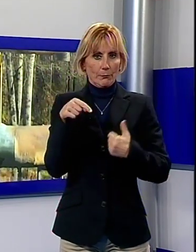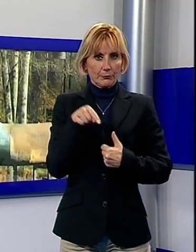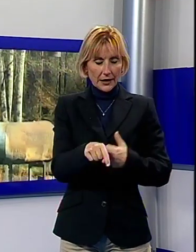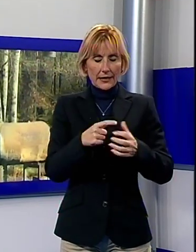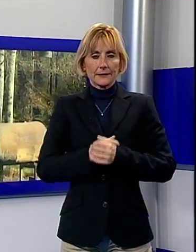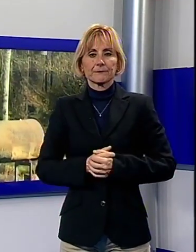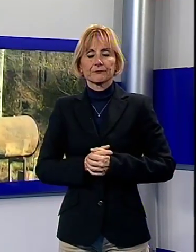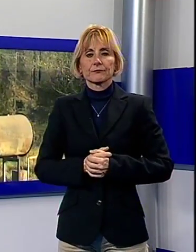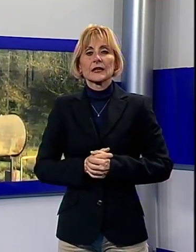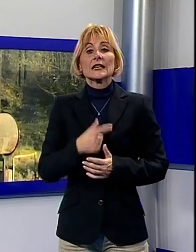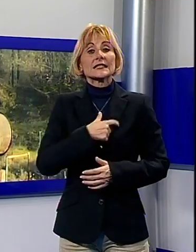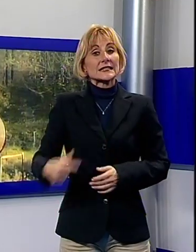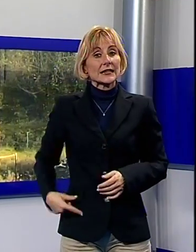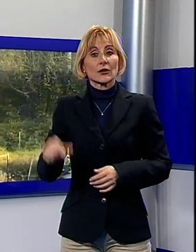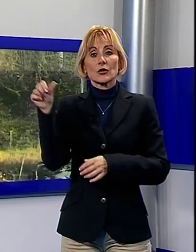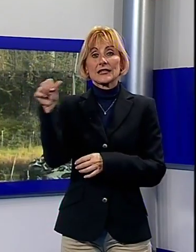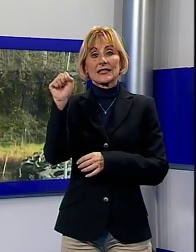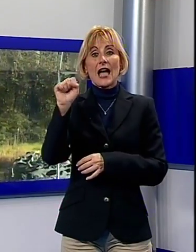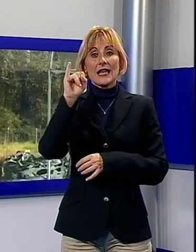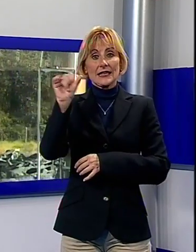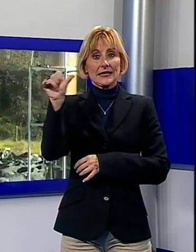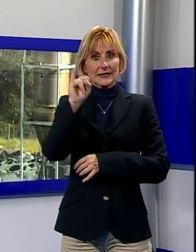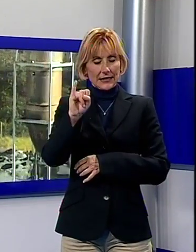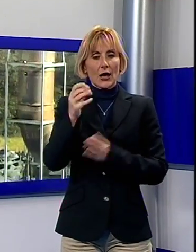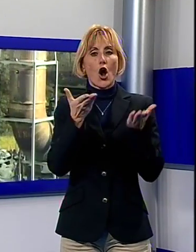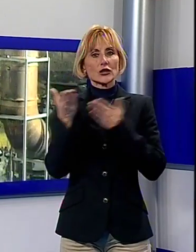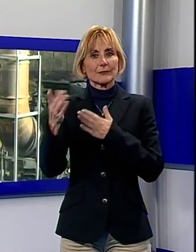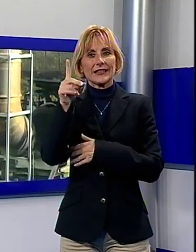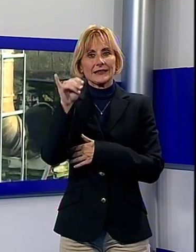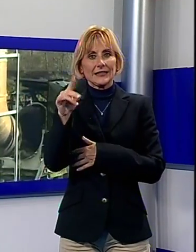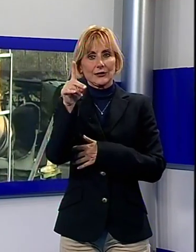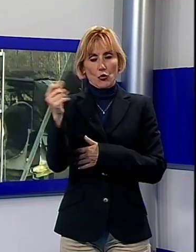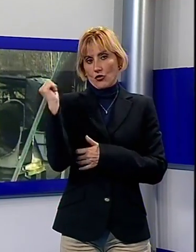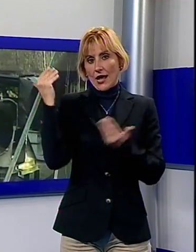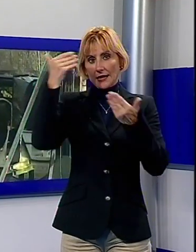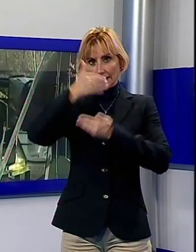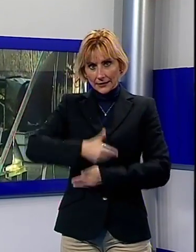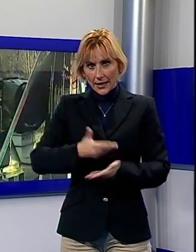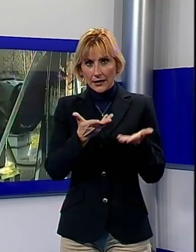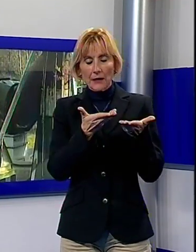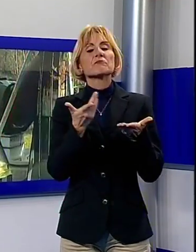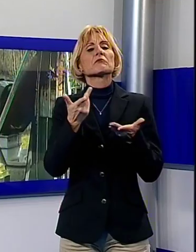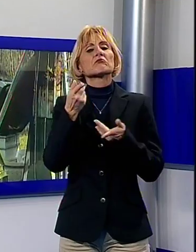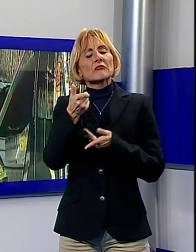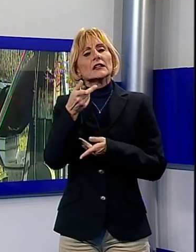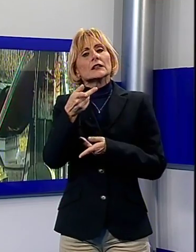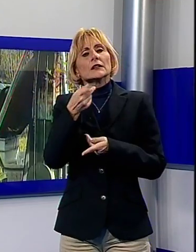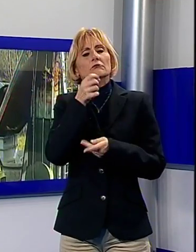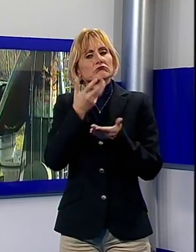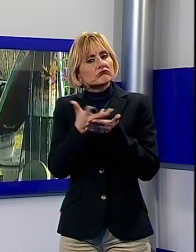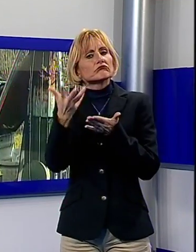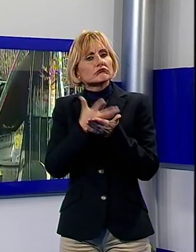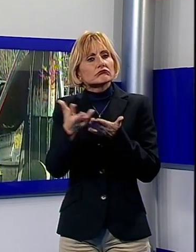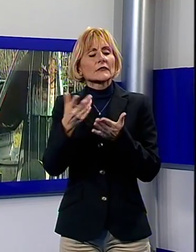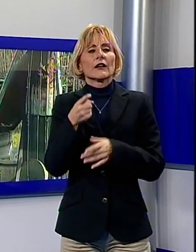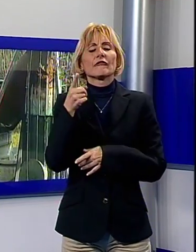il sindaco David Saisi, ospite della trasmissione Dido. La società che ha gestito l'impianto fino al 2015 è in fallimento, ha